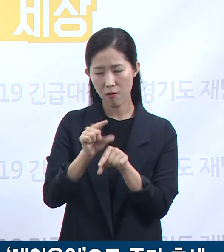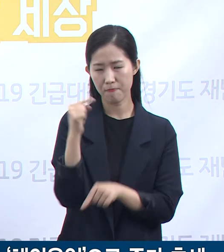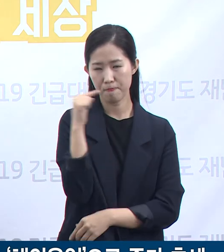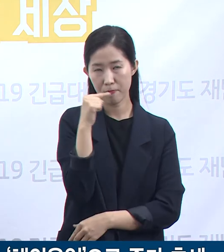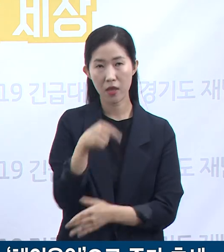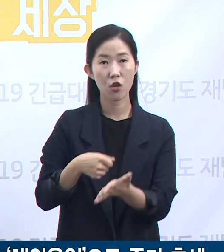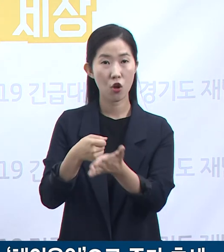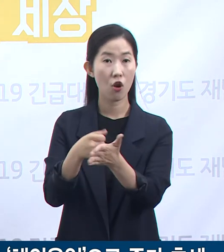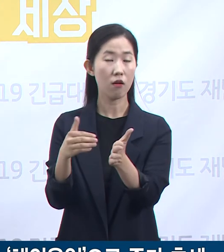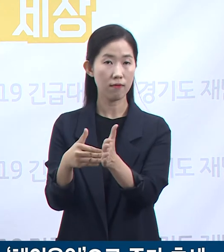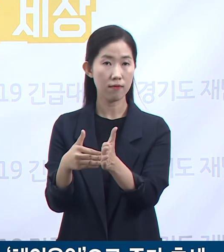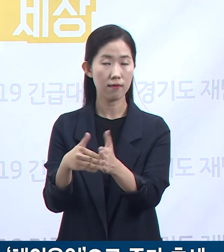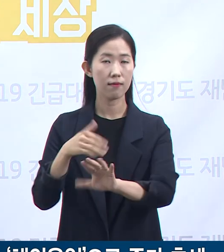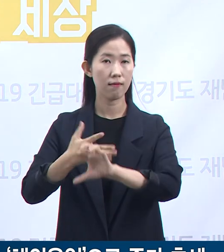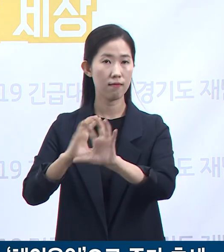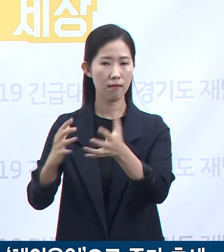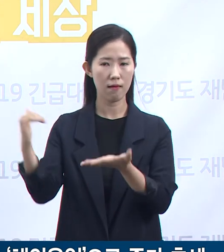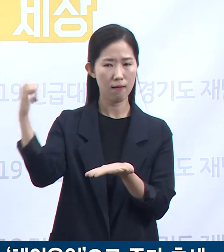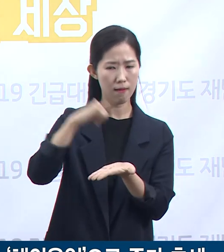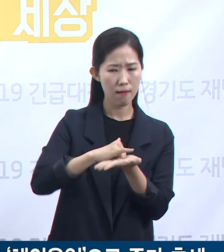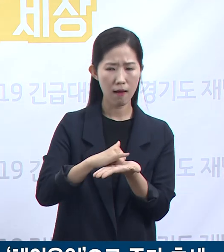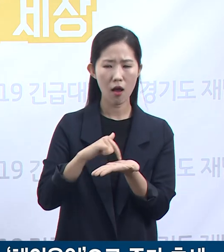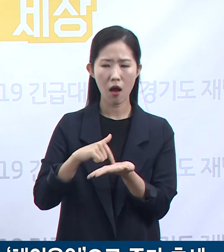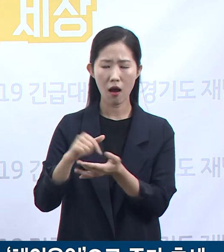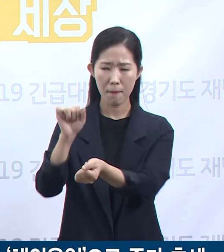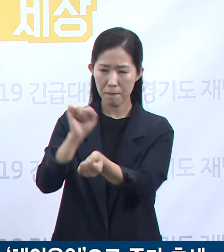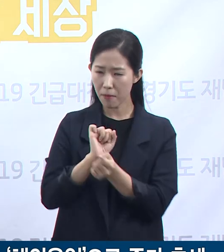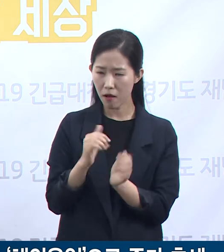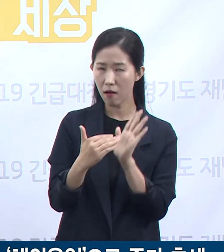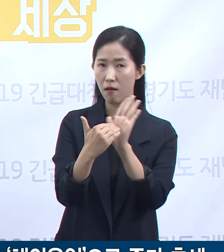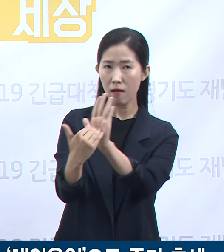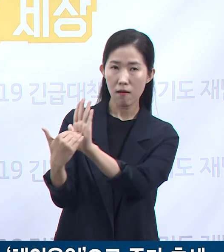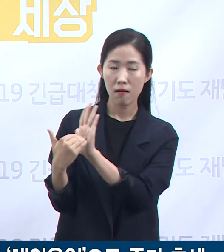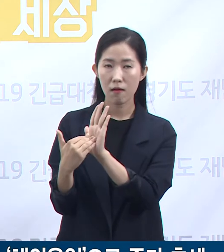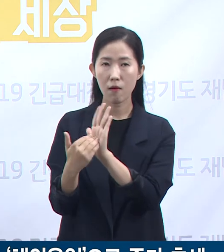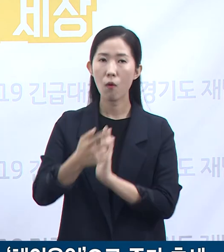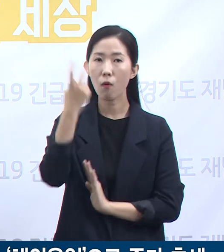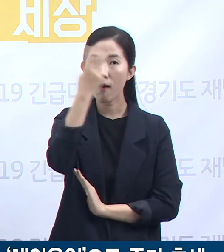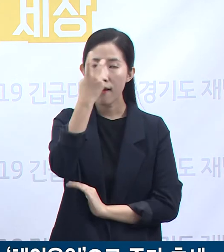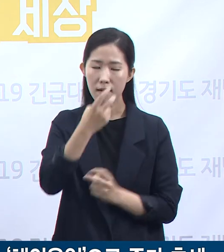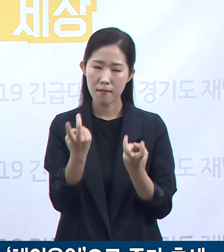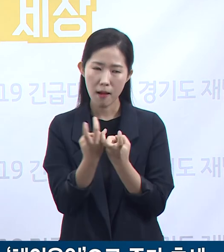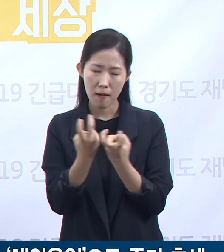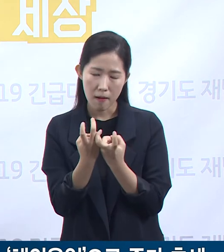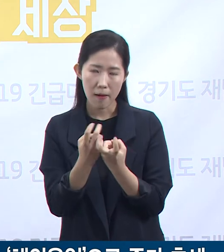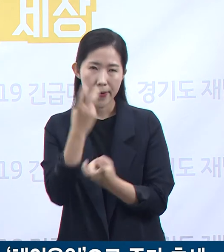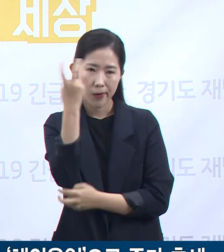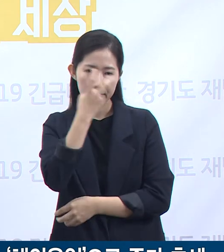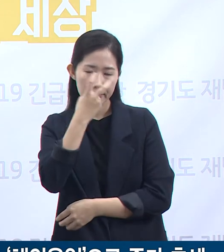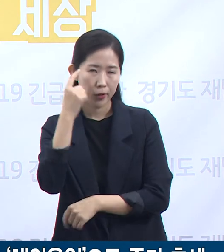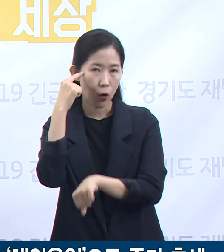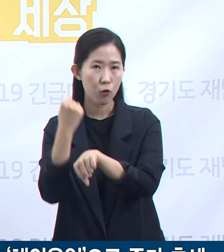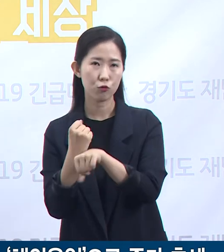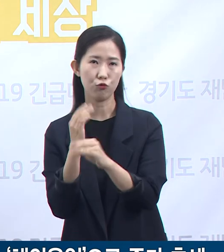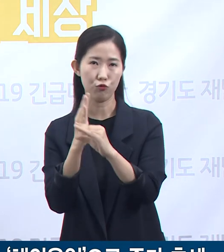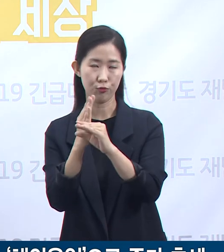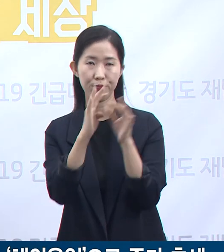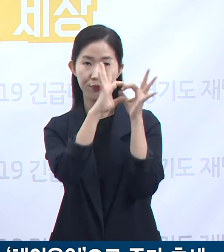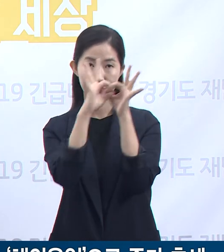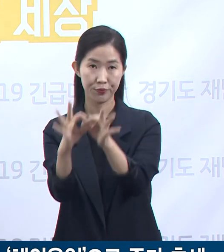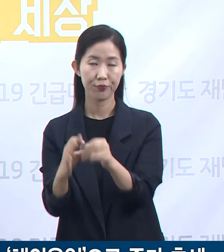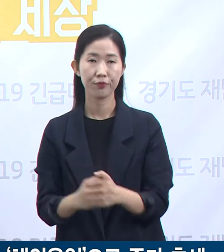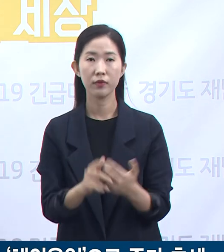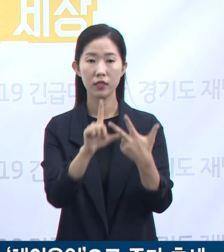해외 유입을 실질적으로 차단할 수 있는 관리 방안을 지속적으로 추진 중입니다. 7월 27일부터